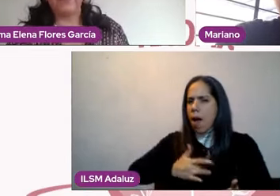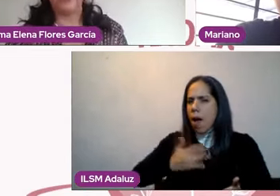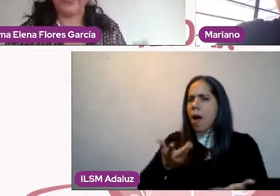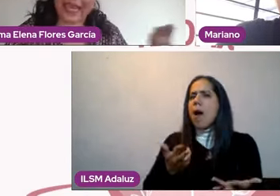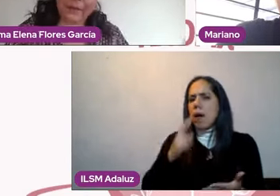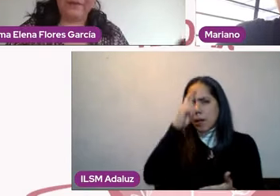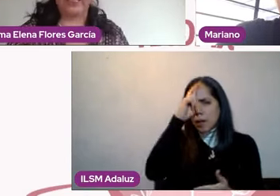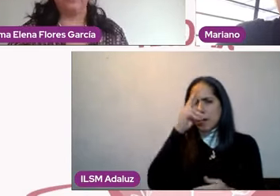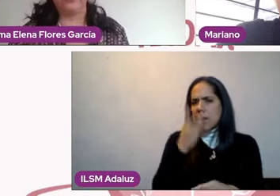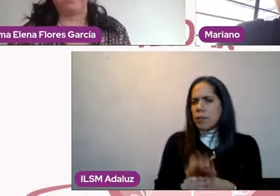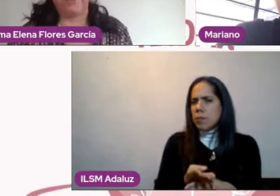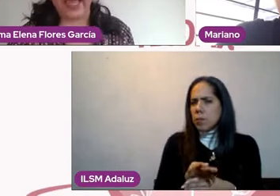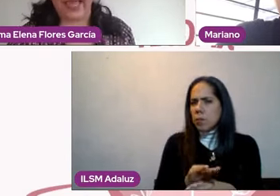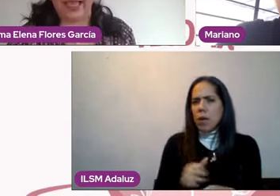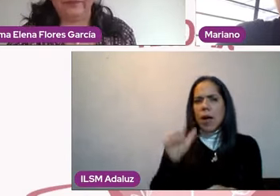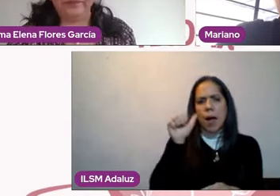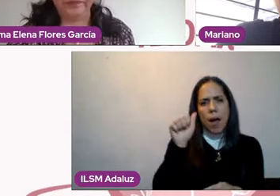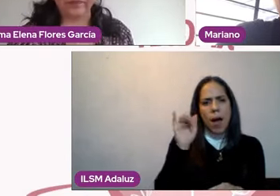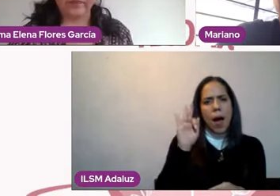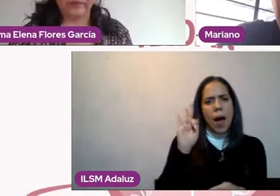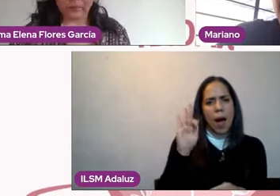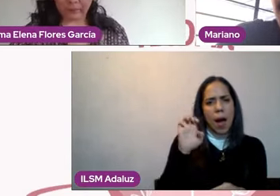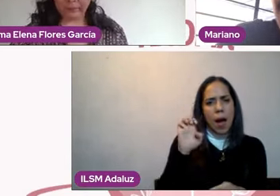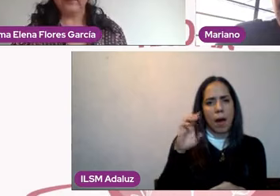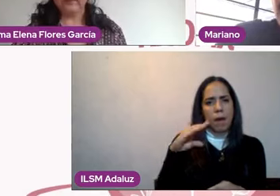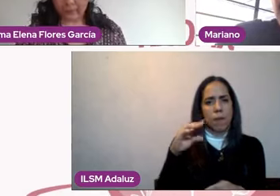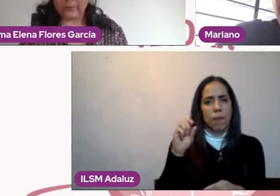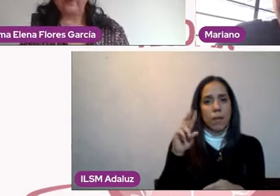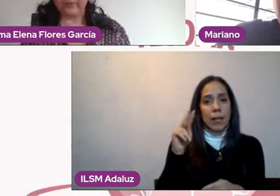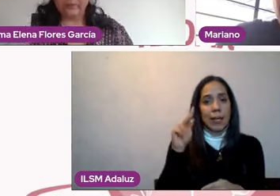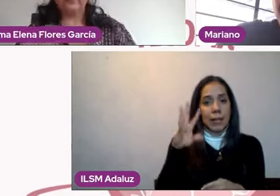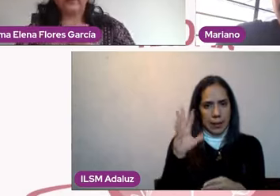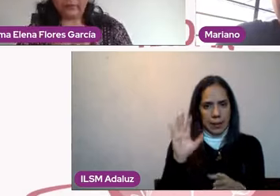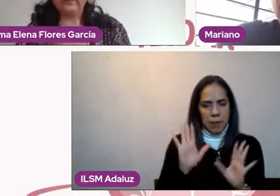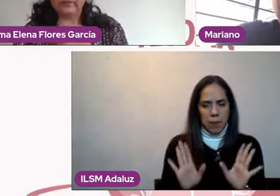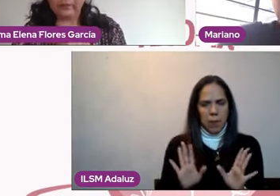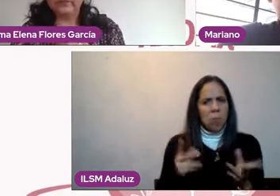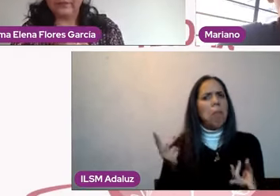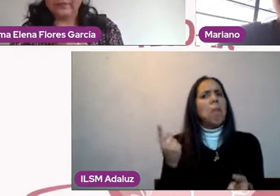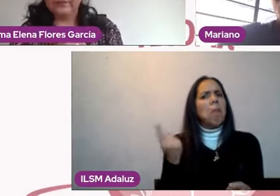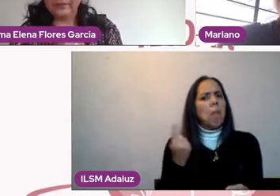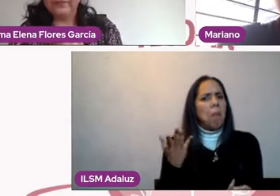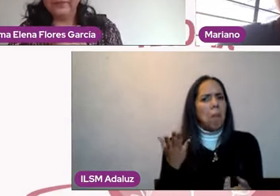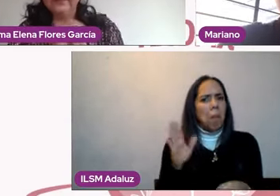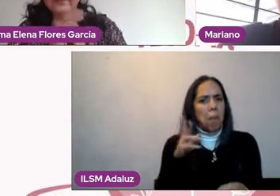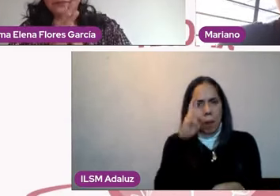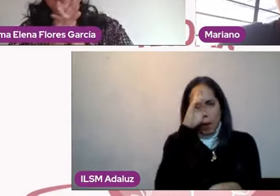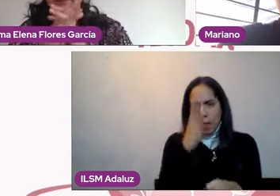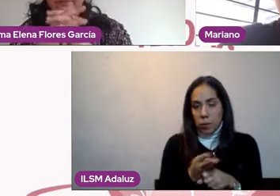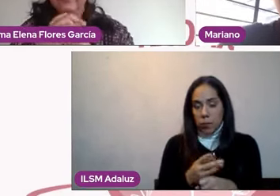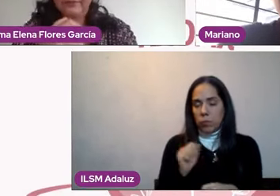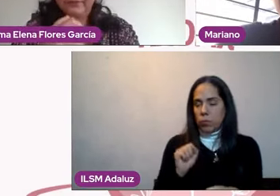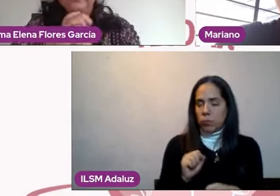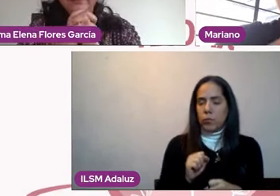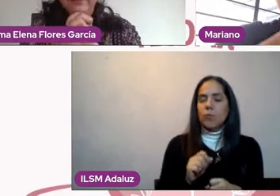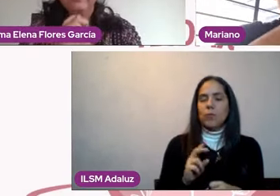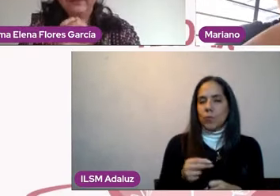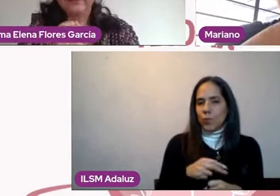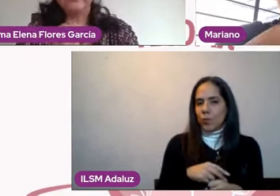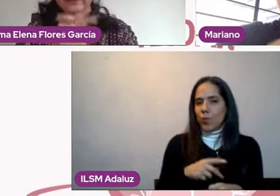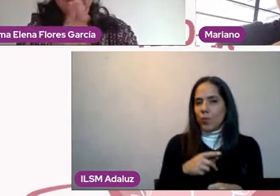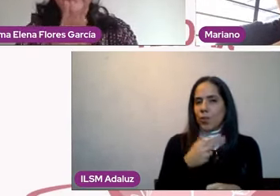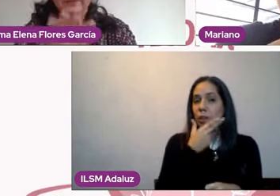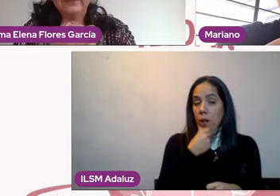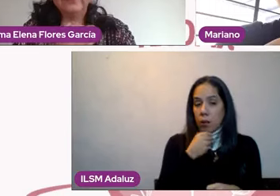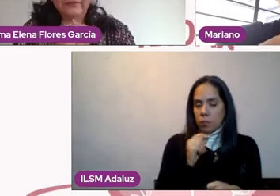afectiva en términos de pareja? A ver, ahondando en ello, paso uno y punto uno, el